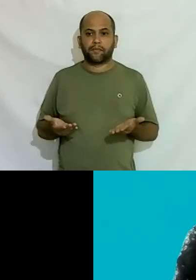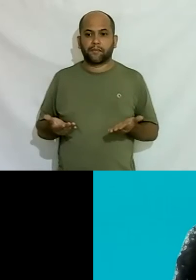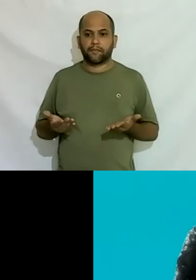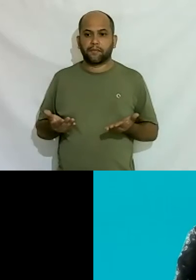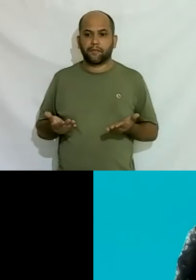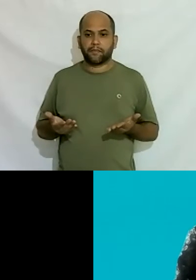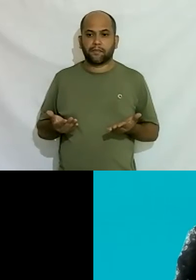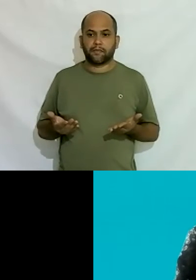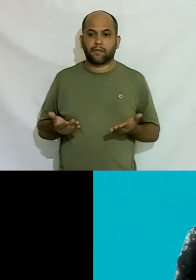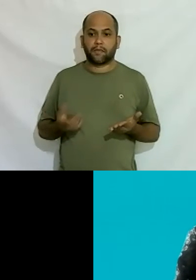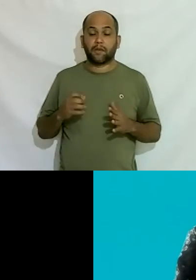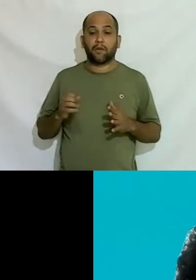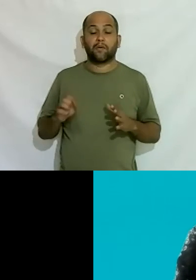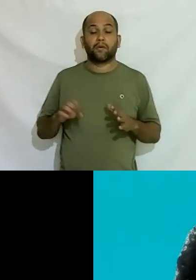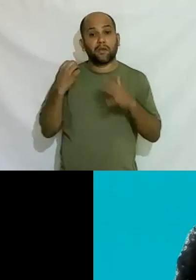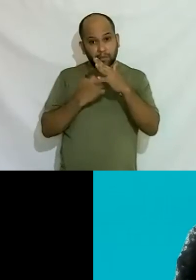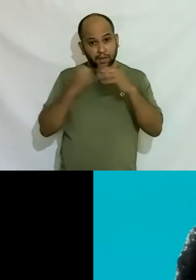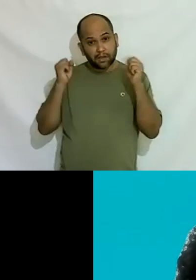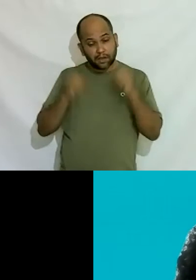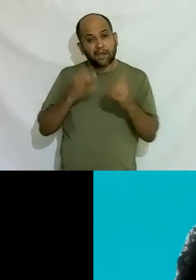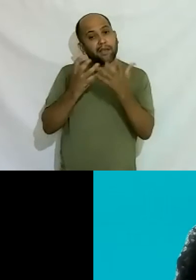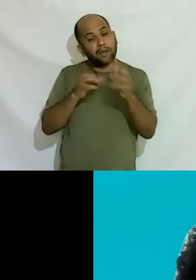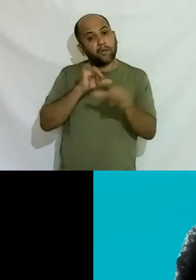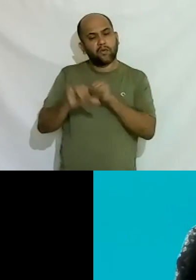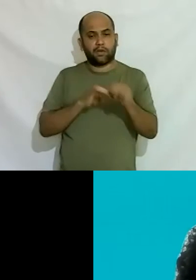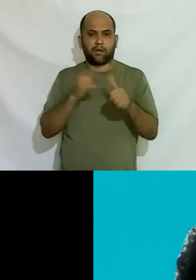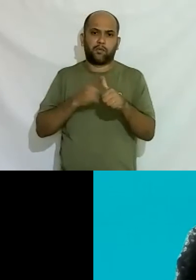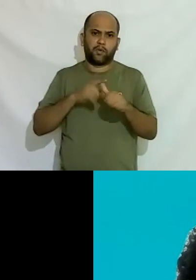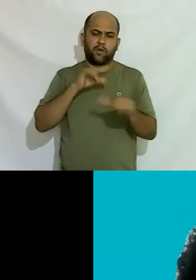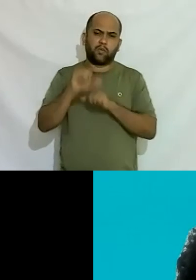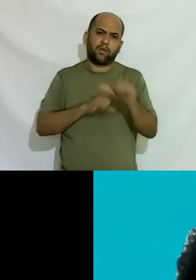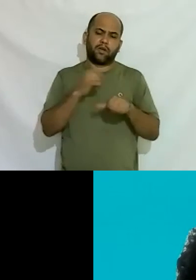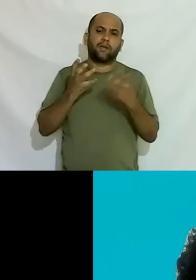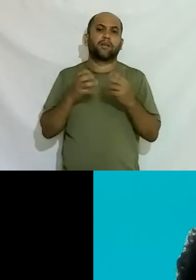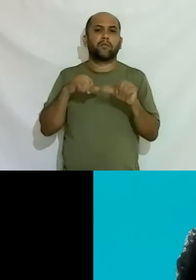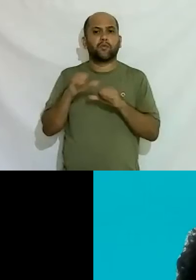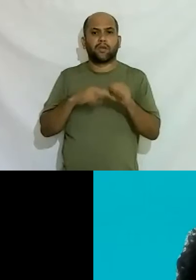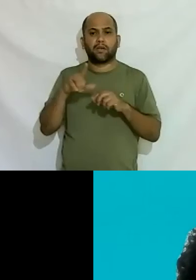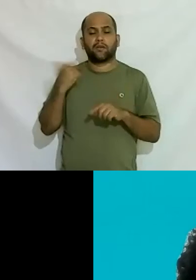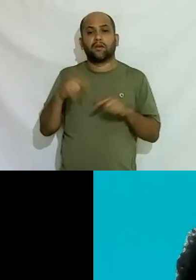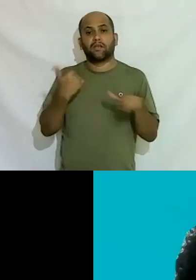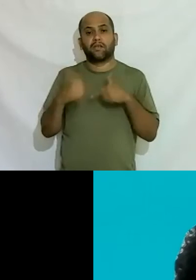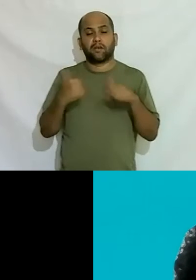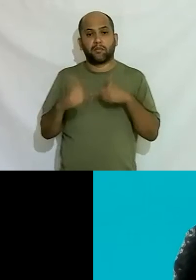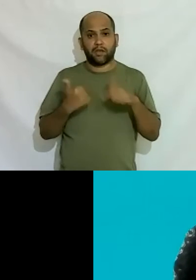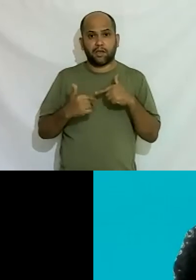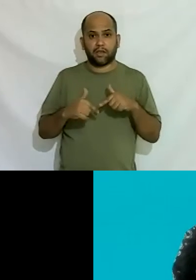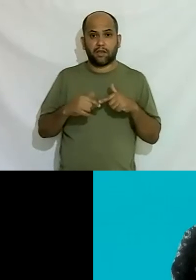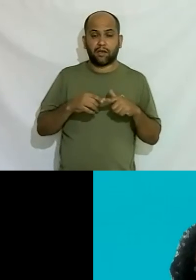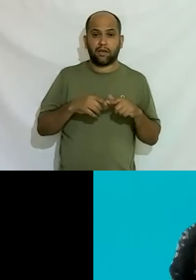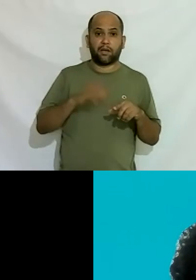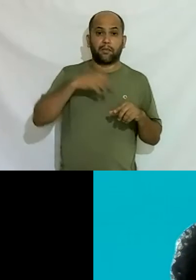o que a empresa pode fazer é querer mudar primeira coisa tem que querer mudar e a gente trabalha desde a ponta de CEO até